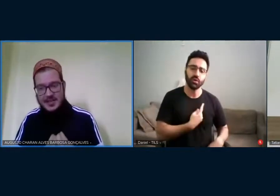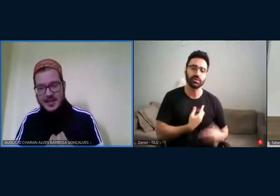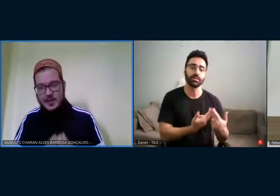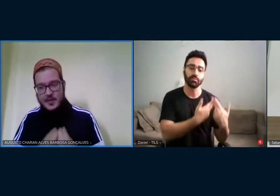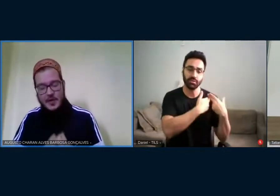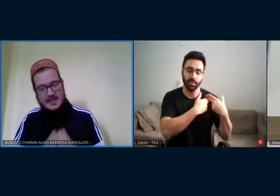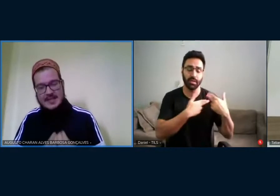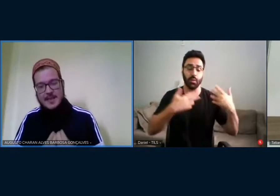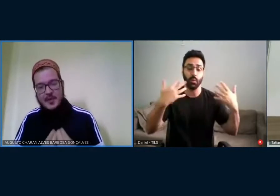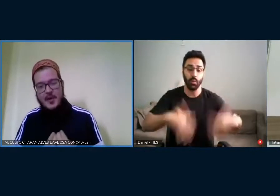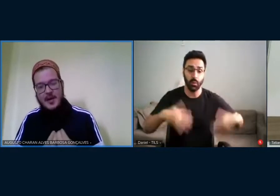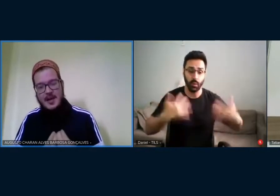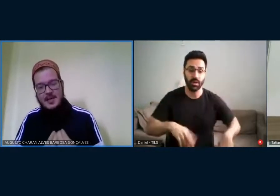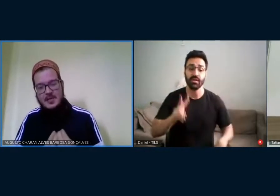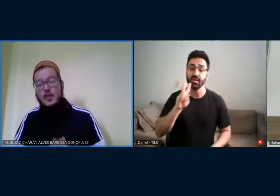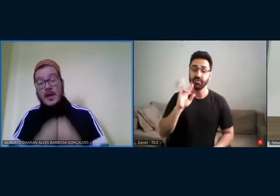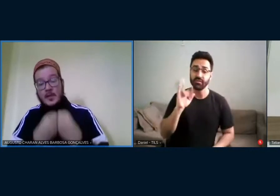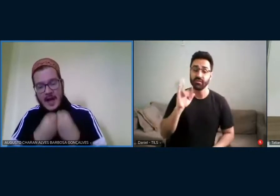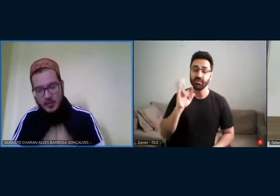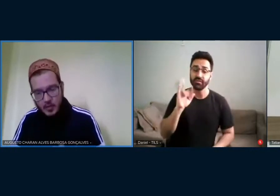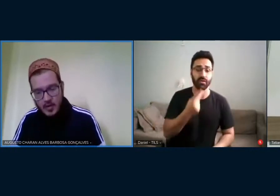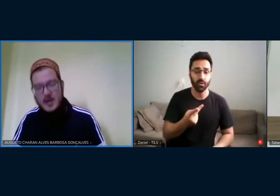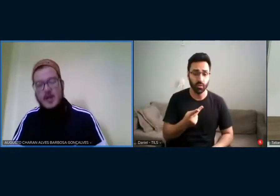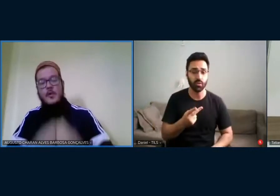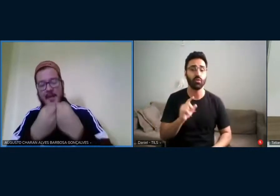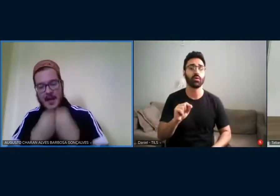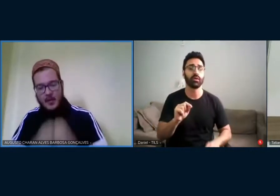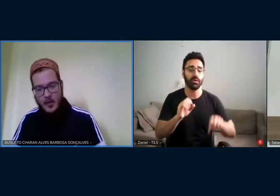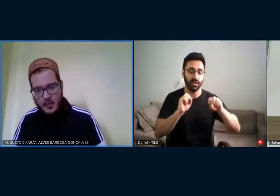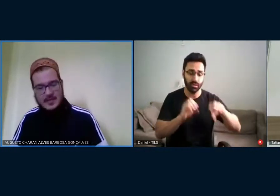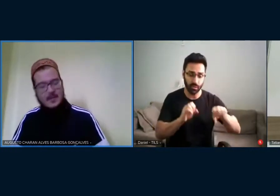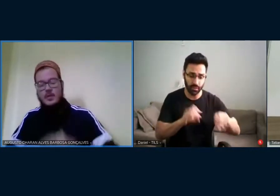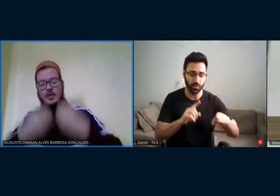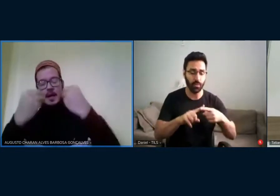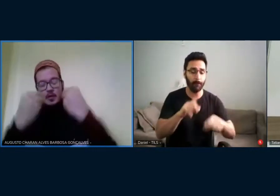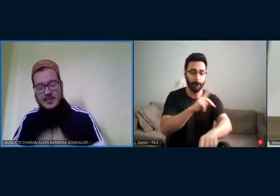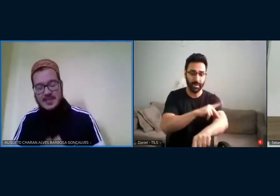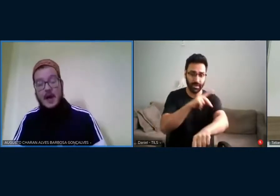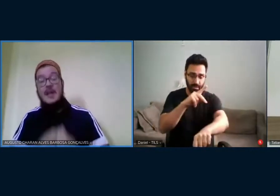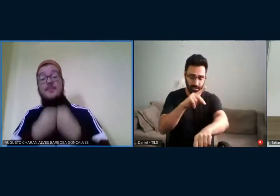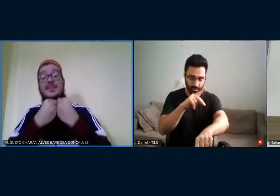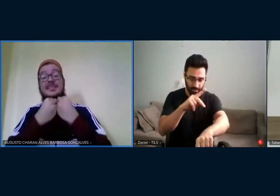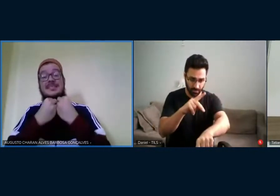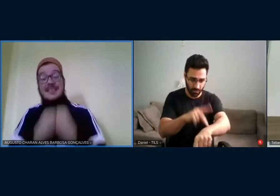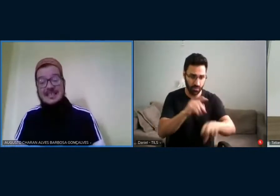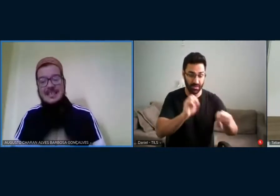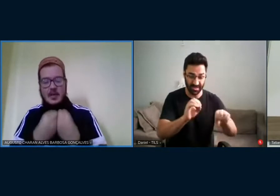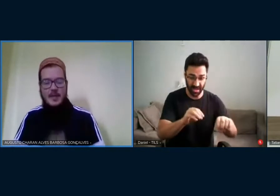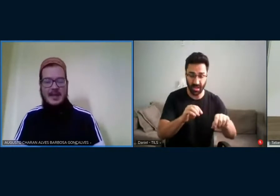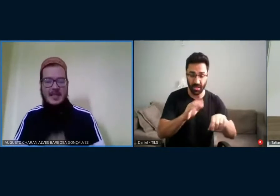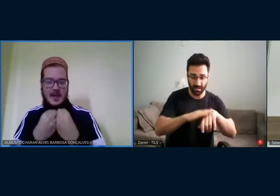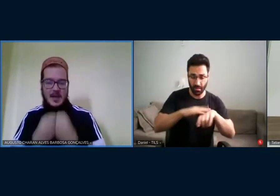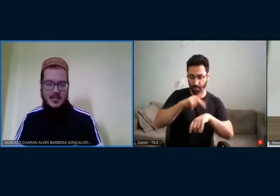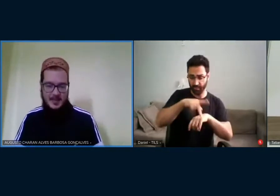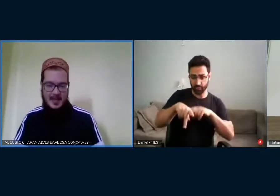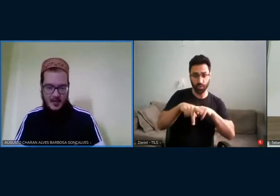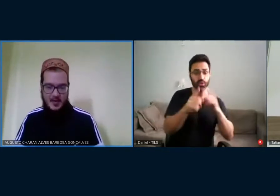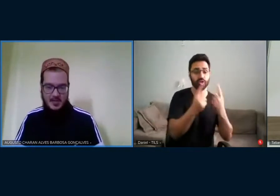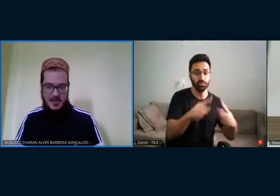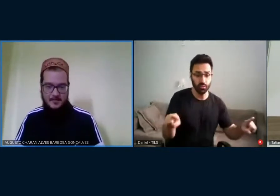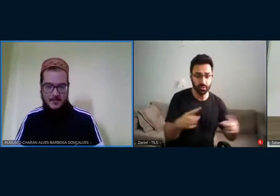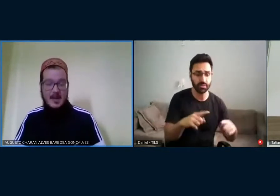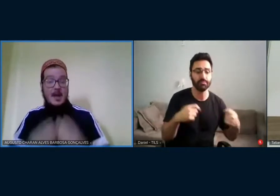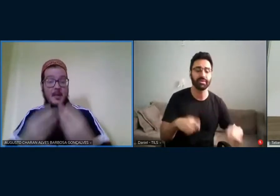grande e o Vigodesky sempre coloca isso, o educador, o pedagogo, o educador musical, ele precisa ter uma intencionalidade